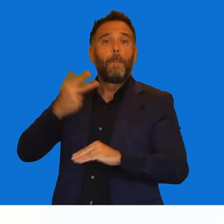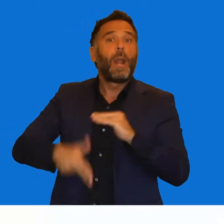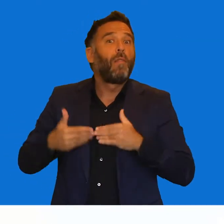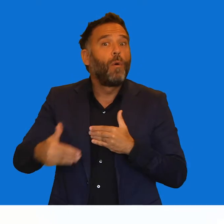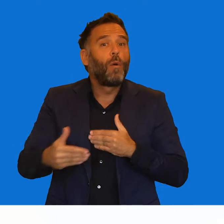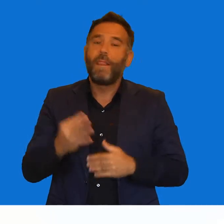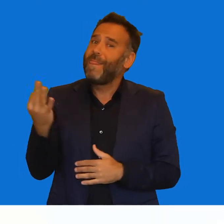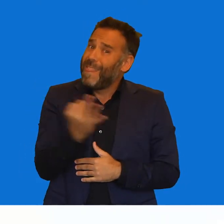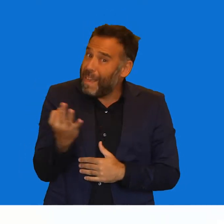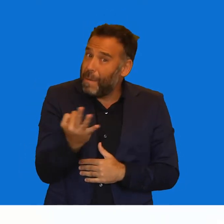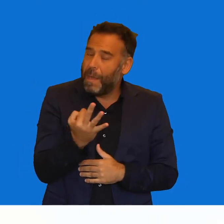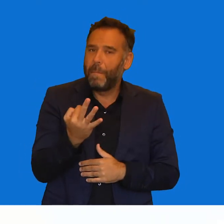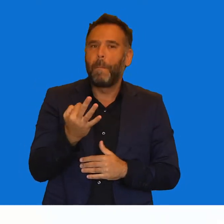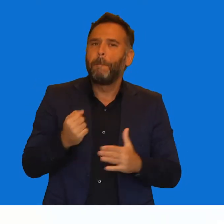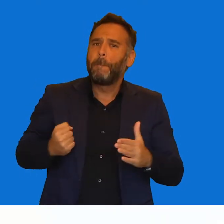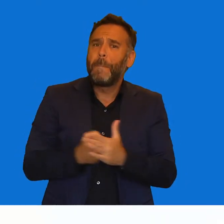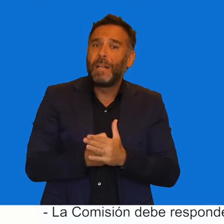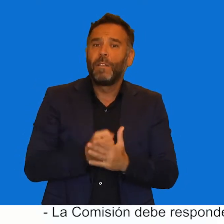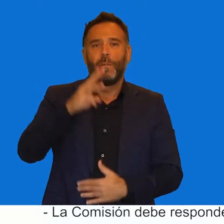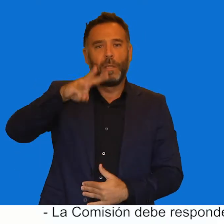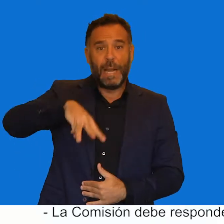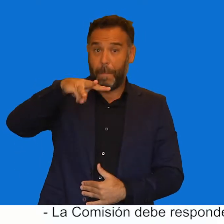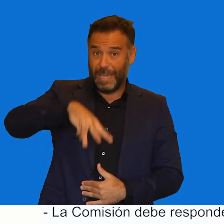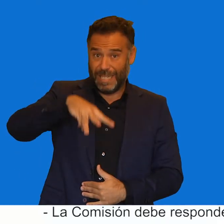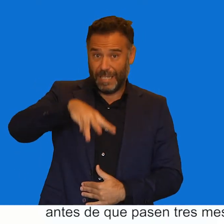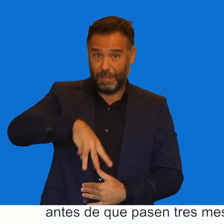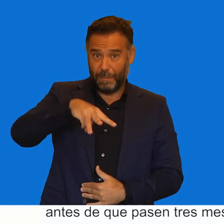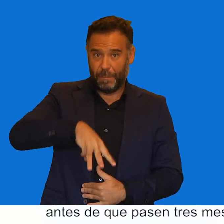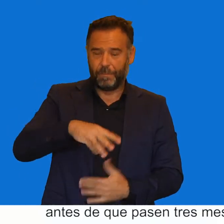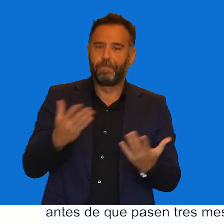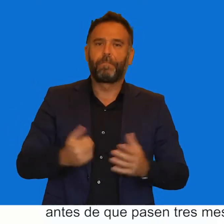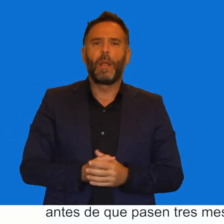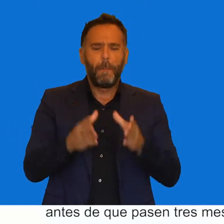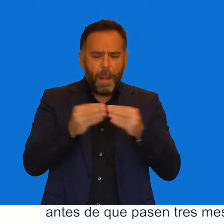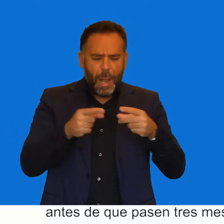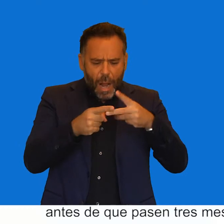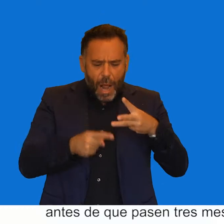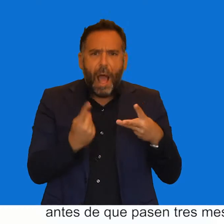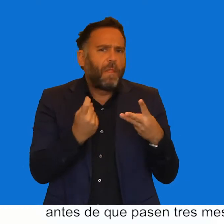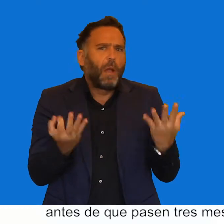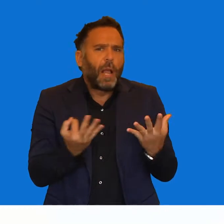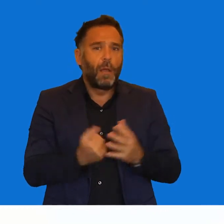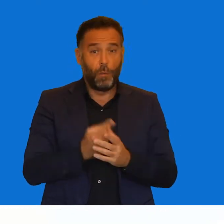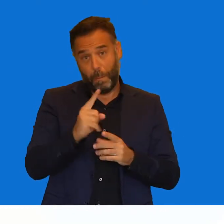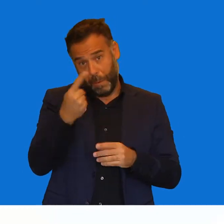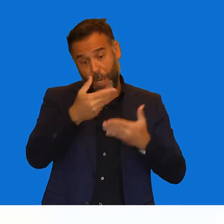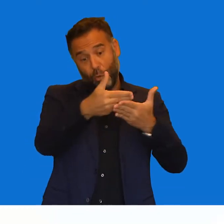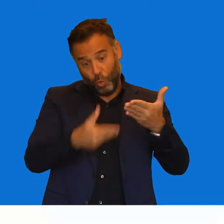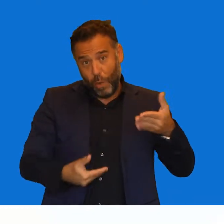¿Cuánto tarda en responder la Comisión? La Comisión debe responderte antes de que pasen tres meses. ¿Qué